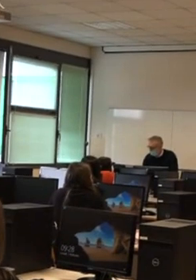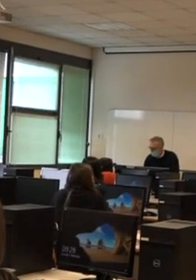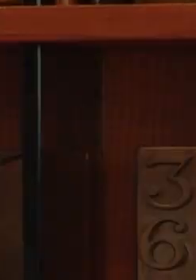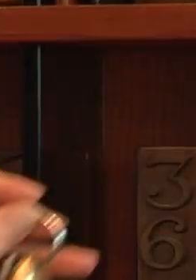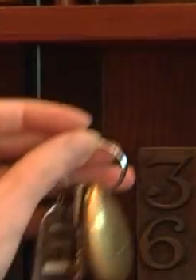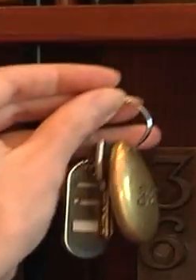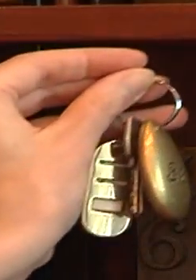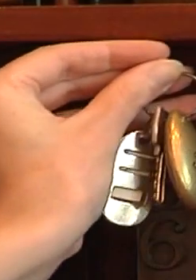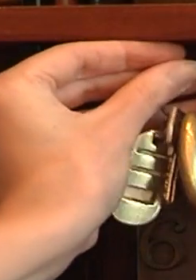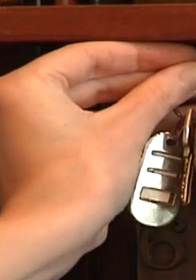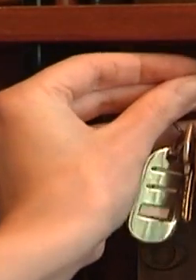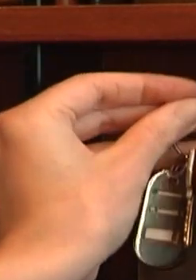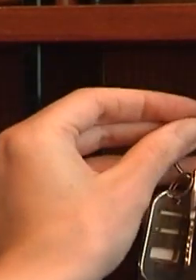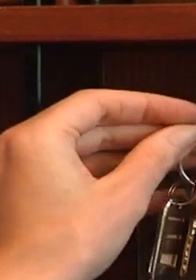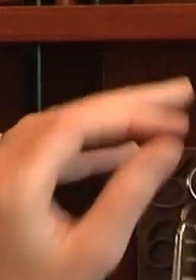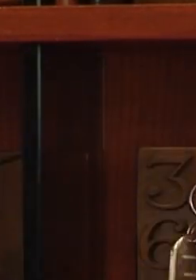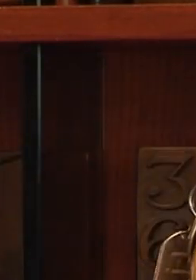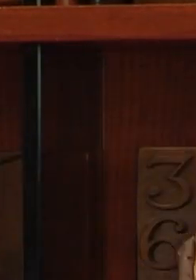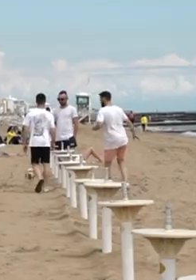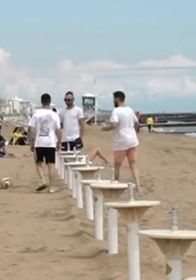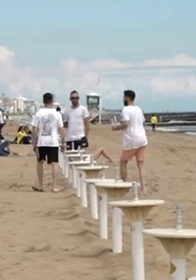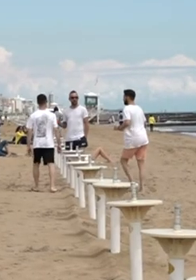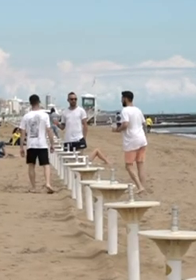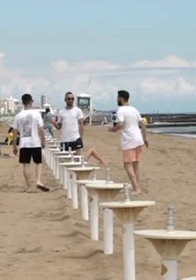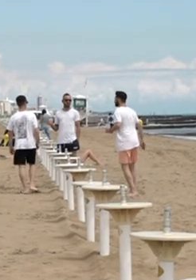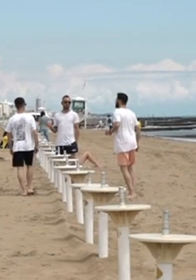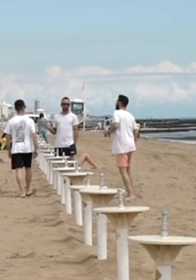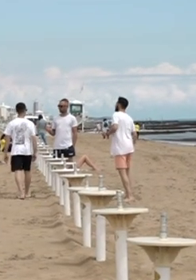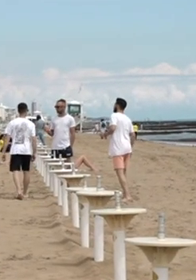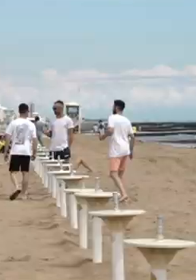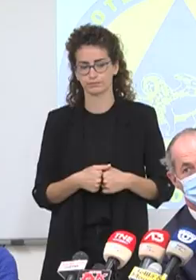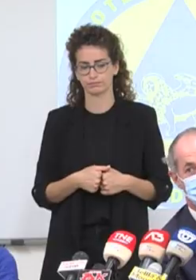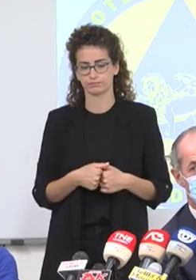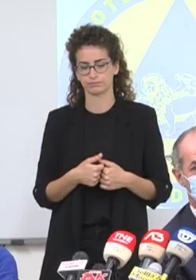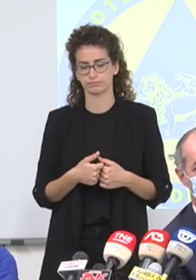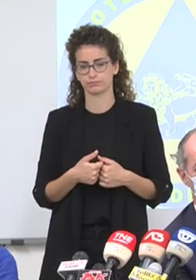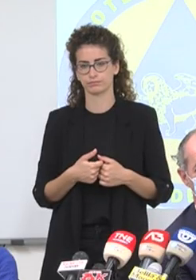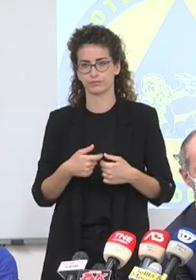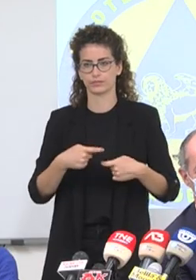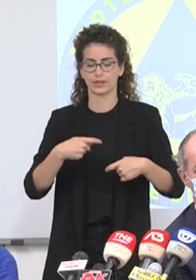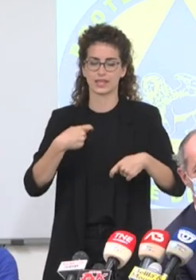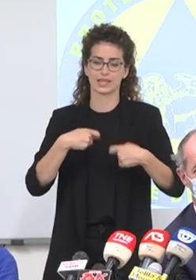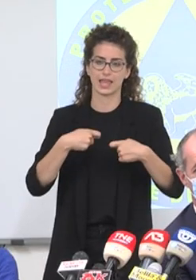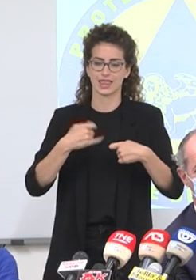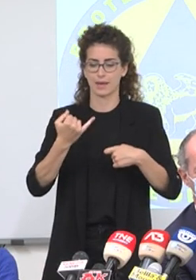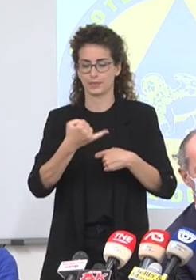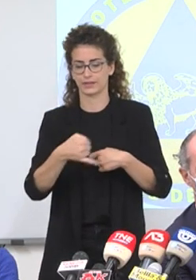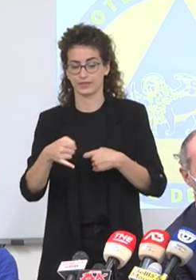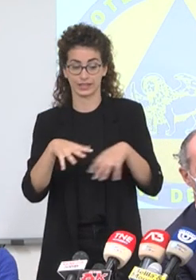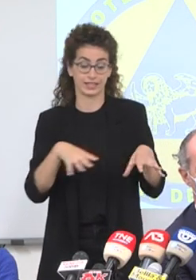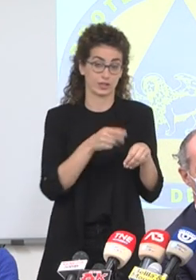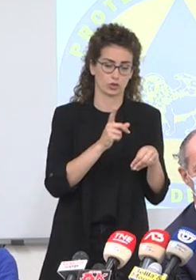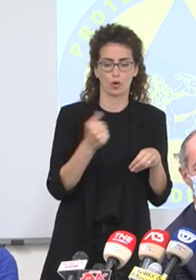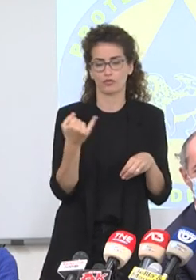litorale Veneto anche per dare ossigeno a una stagione turistica partita in ritardo. Questo non significa, chiarisce subito Zaia, che le scuole